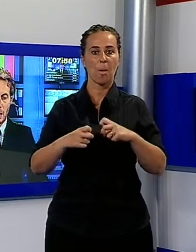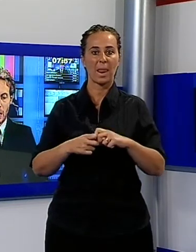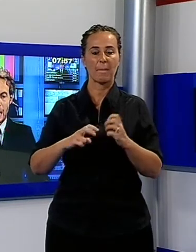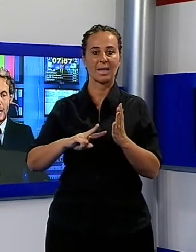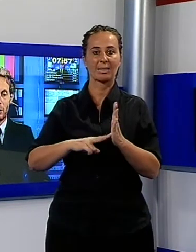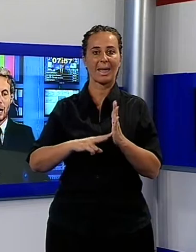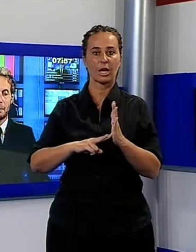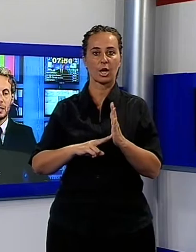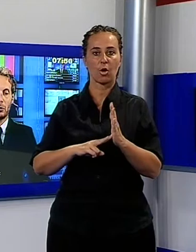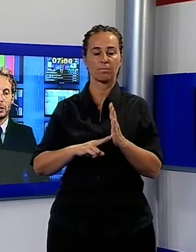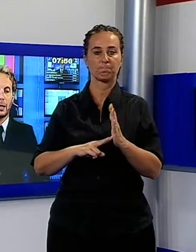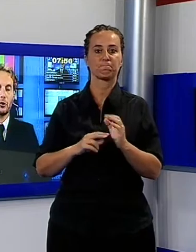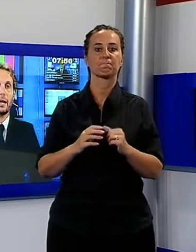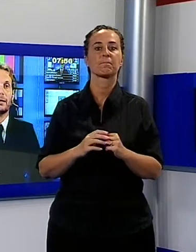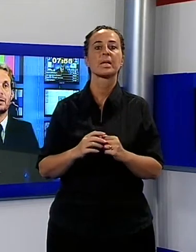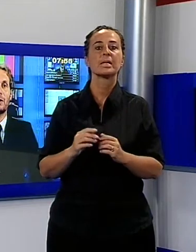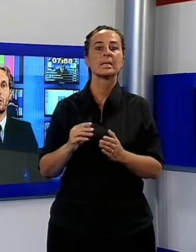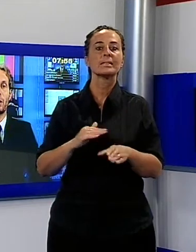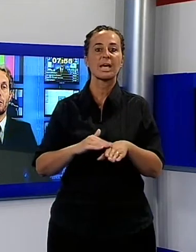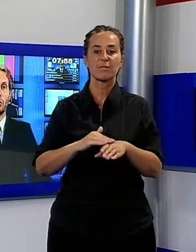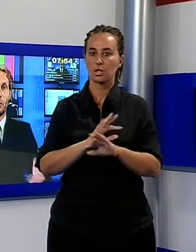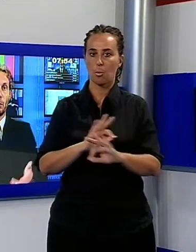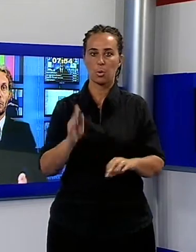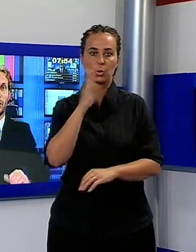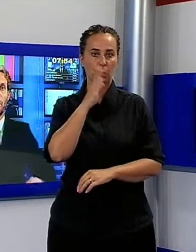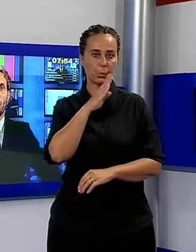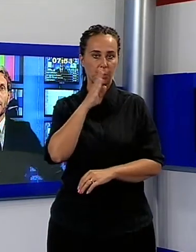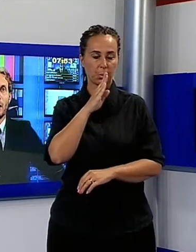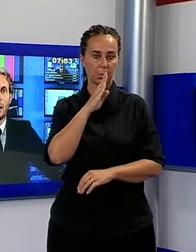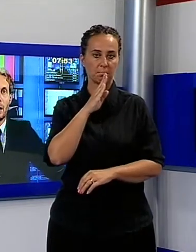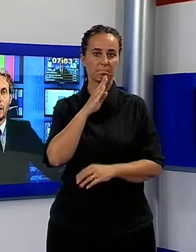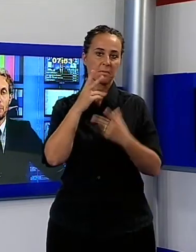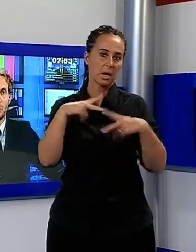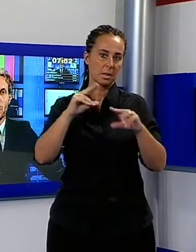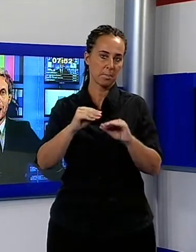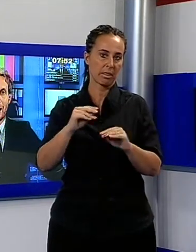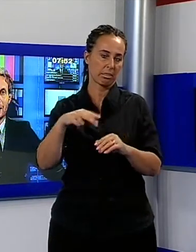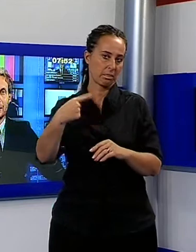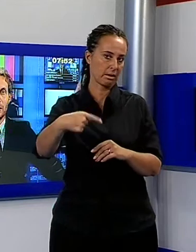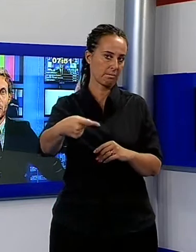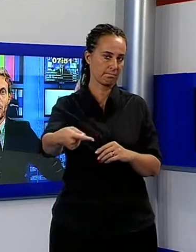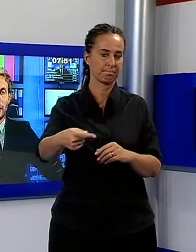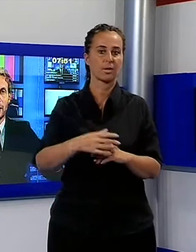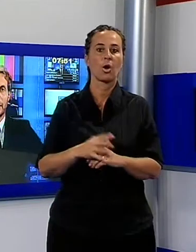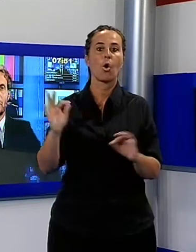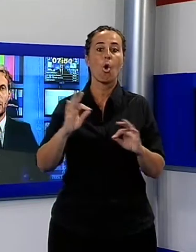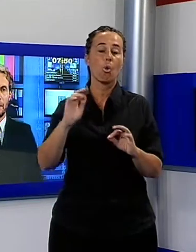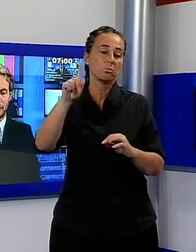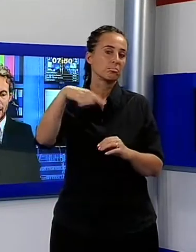Allora mi dicono dalla regia che il servizio non è pronto, ve lo proporremo più avanti o nell'edizione delle